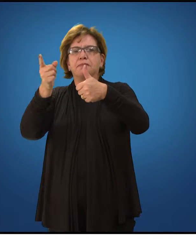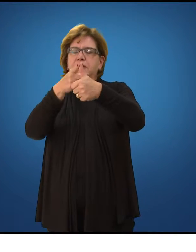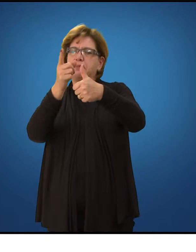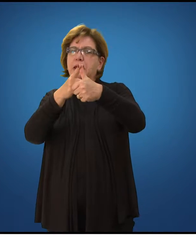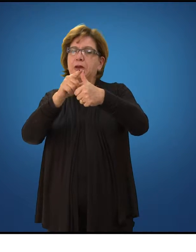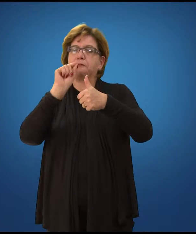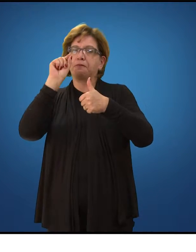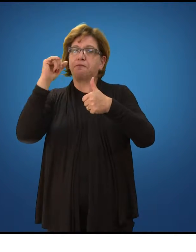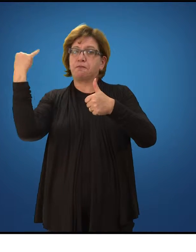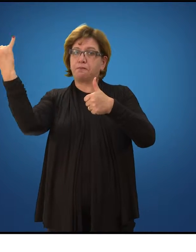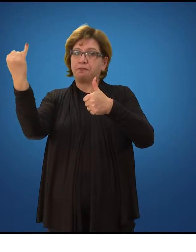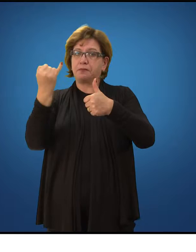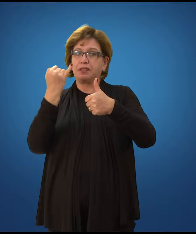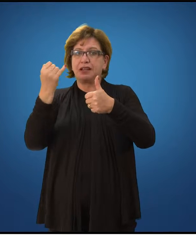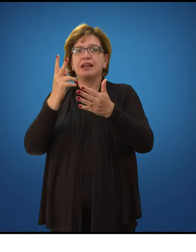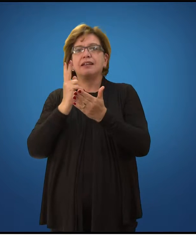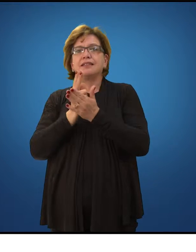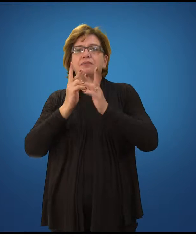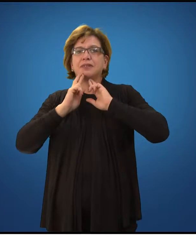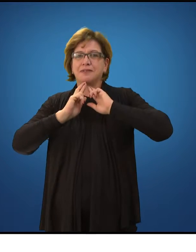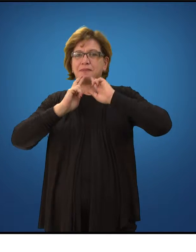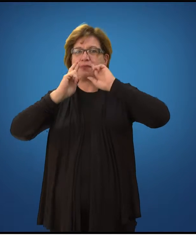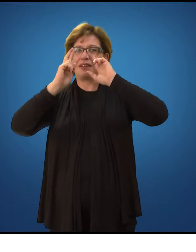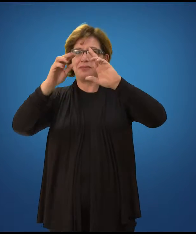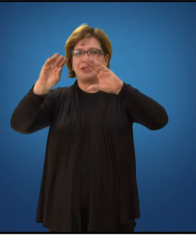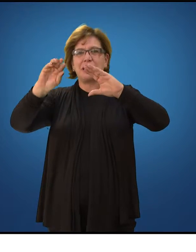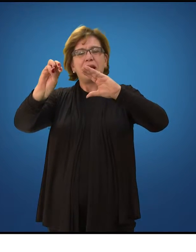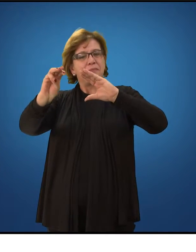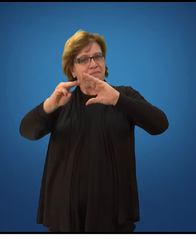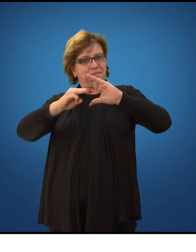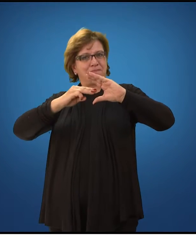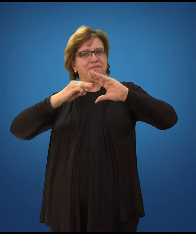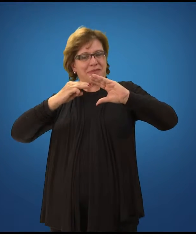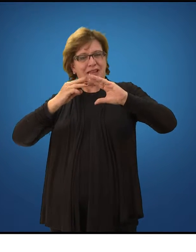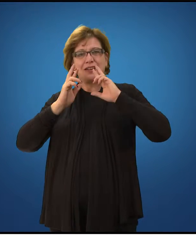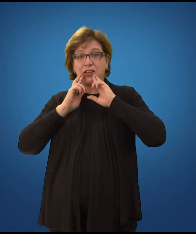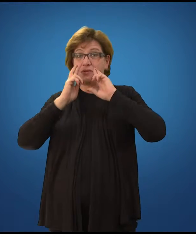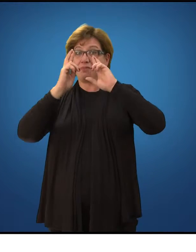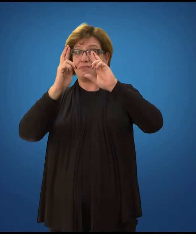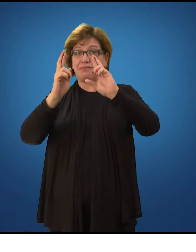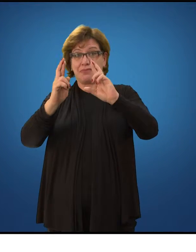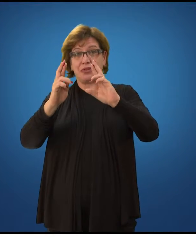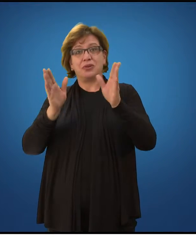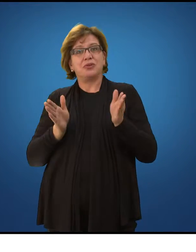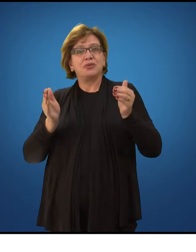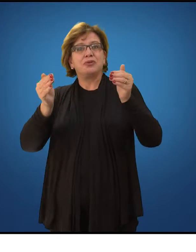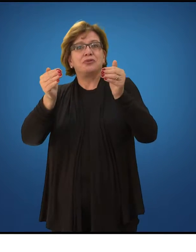prioridade, é sempre responder as mensagens, sejam mensagens inbox ou fórum, dúvidas dos alunos.